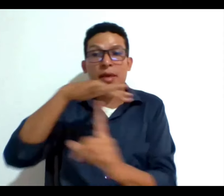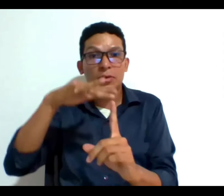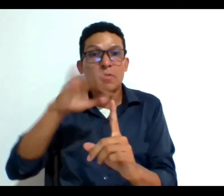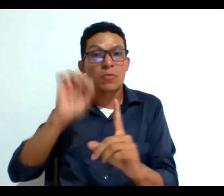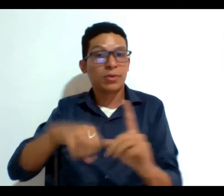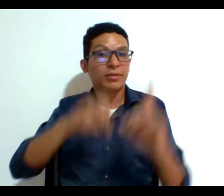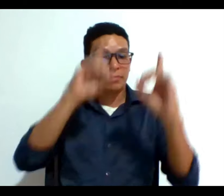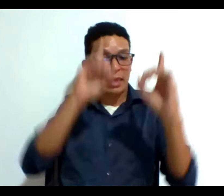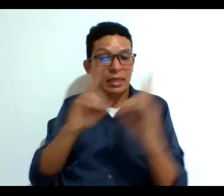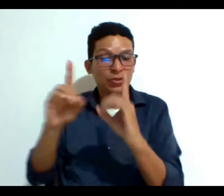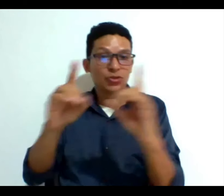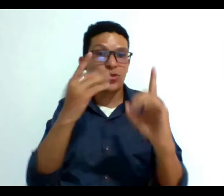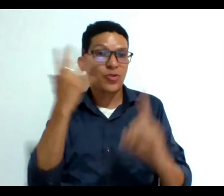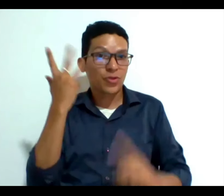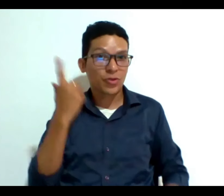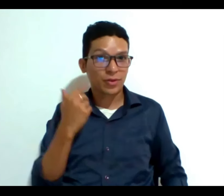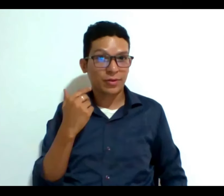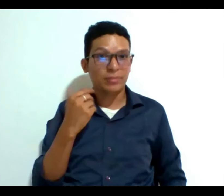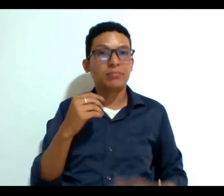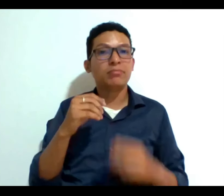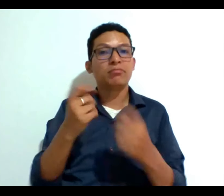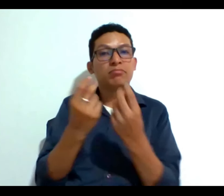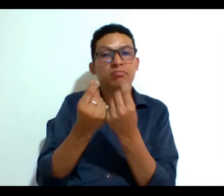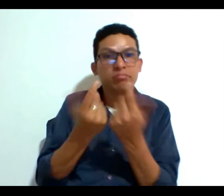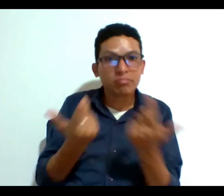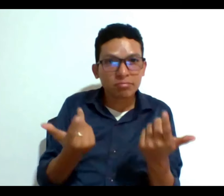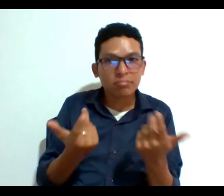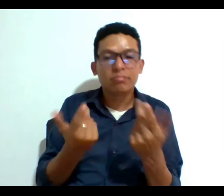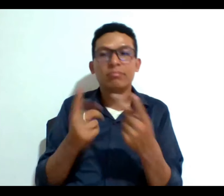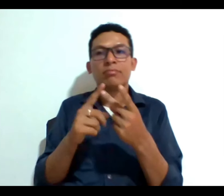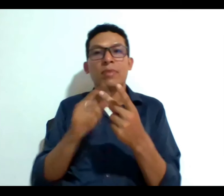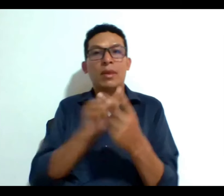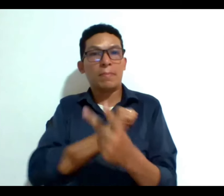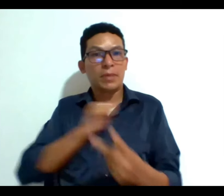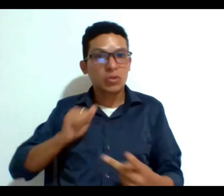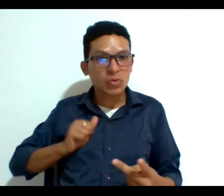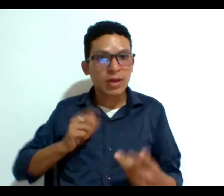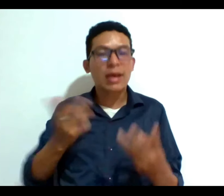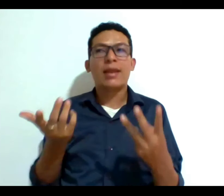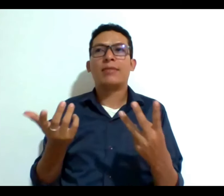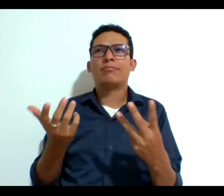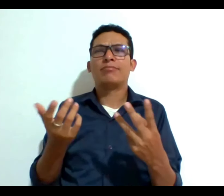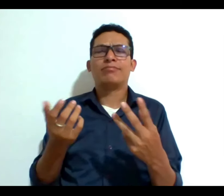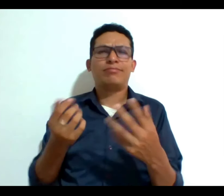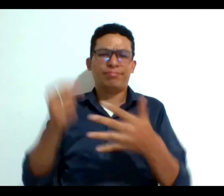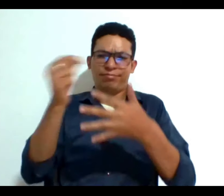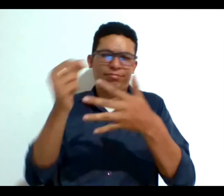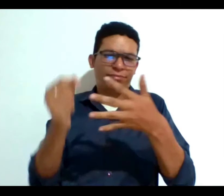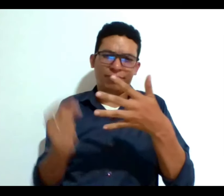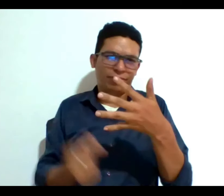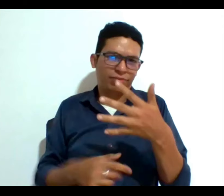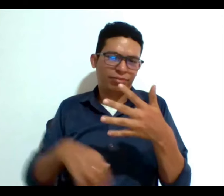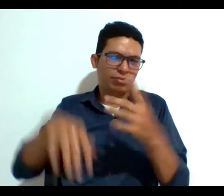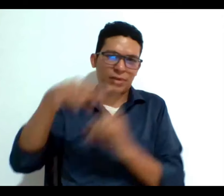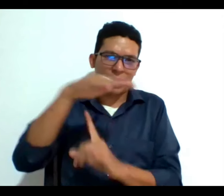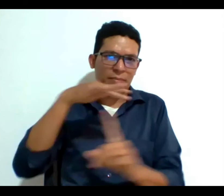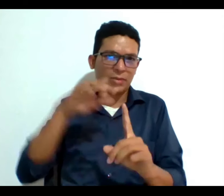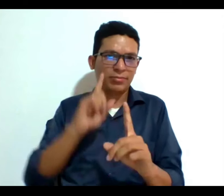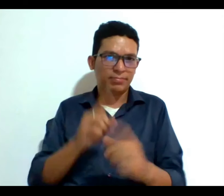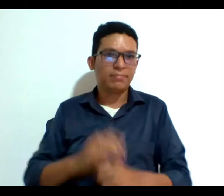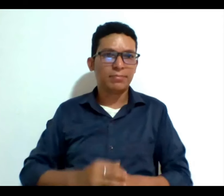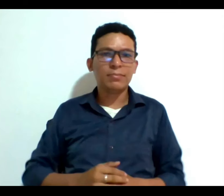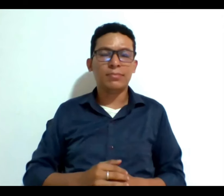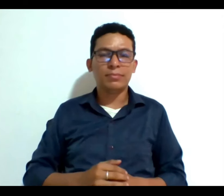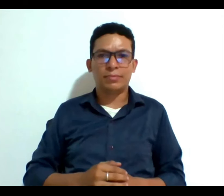decisiones todos los días el ámbito financiero el ámbito personal en fin hay muchos otros ámbitos de este tema entonces